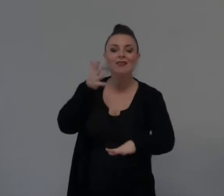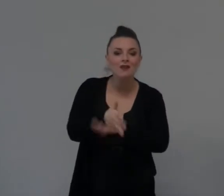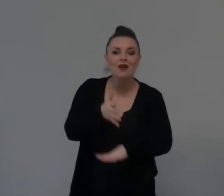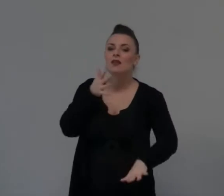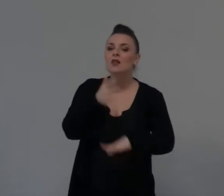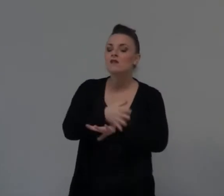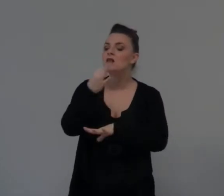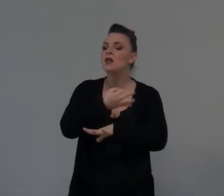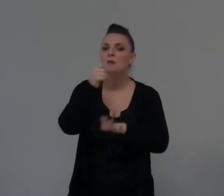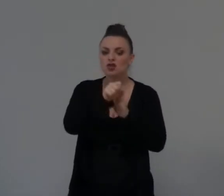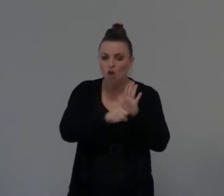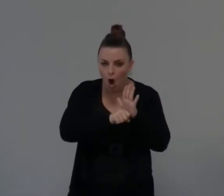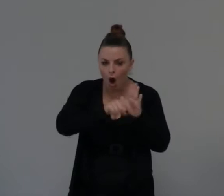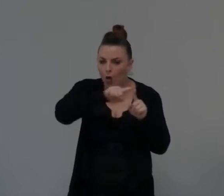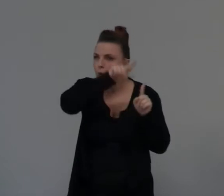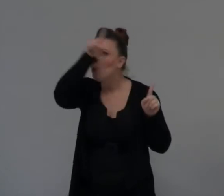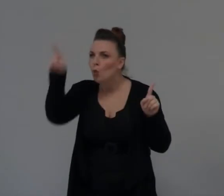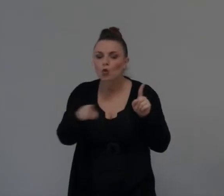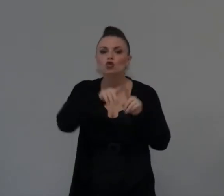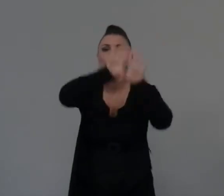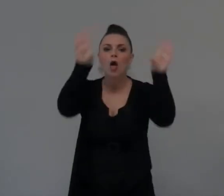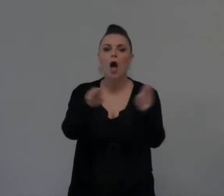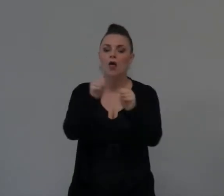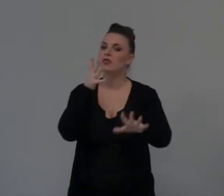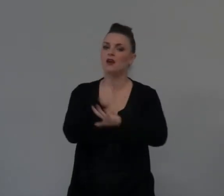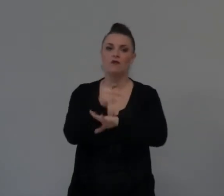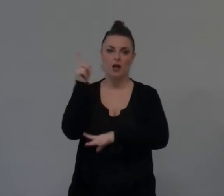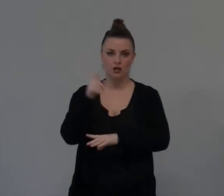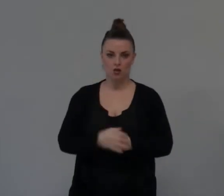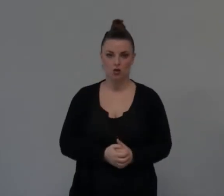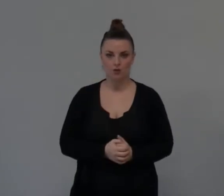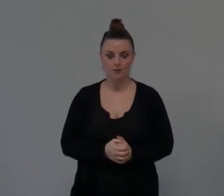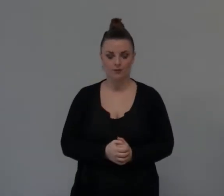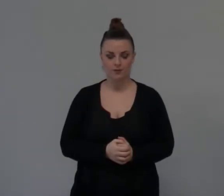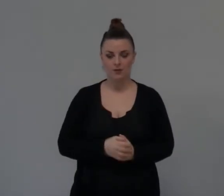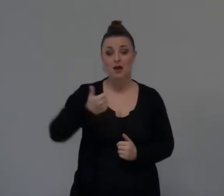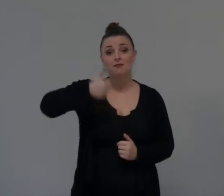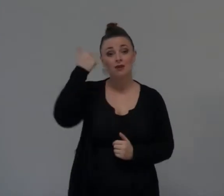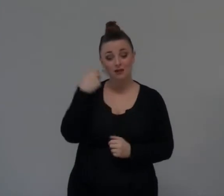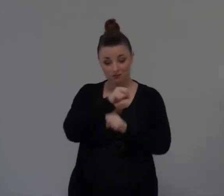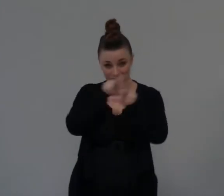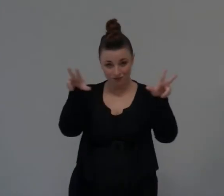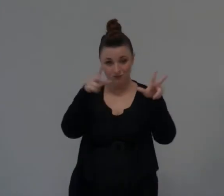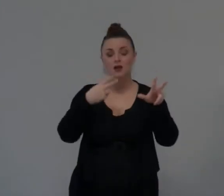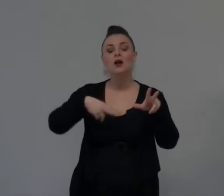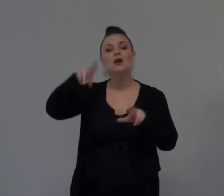quanta la storia. Nella prima predicazione avevamo parlato, mi ricordate, dei nomi di Dio, Yahweh